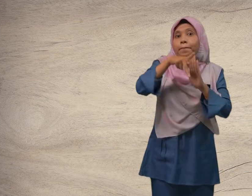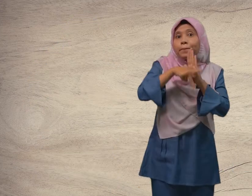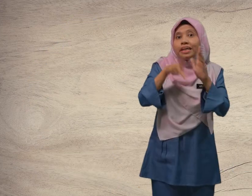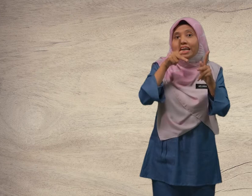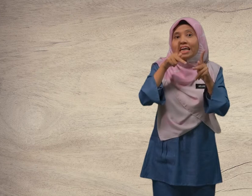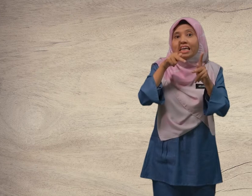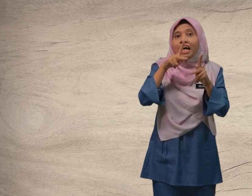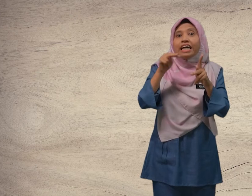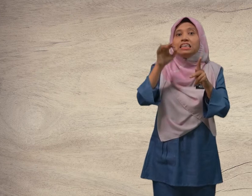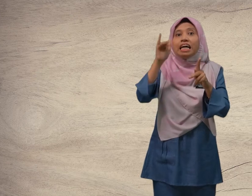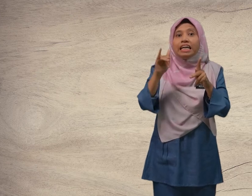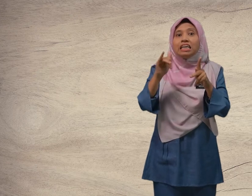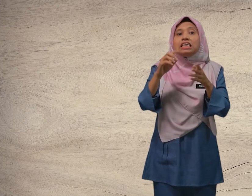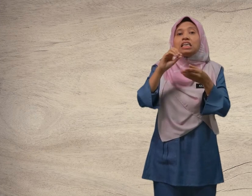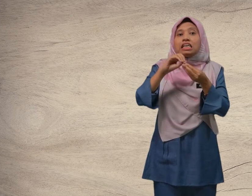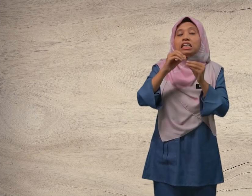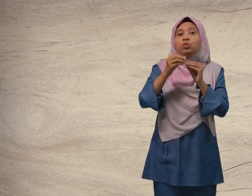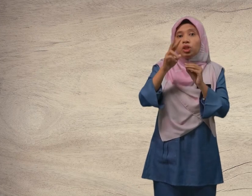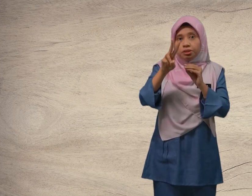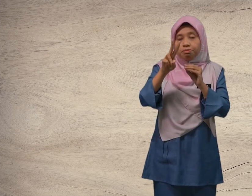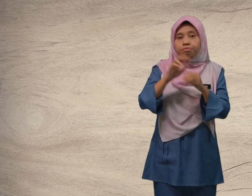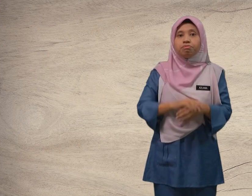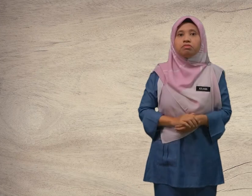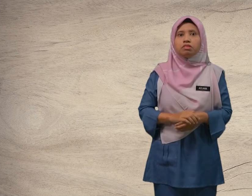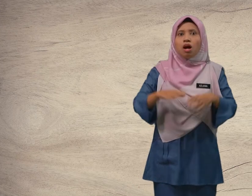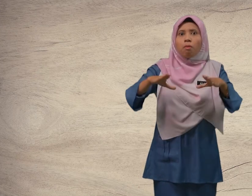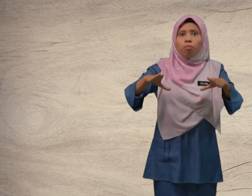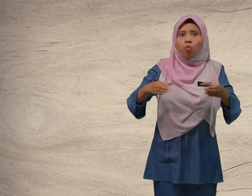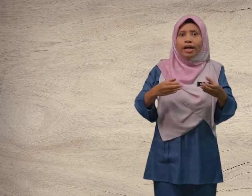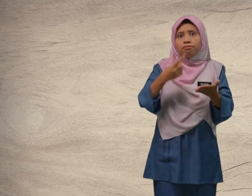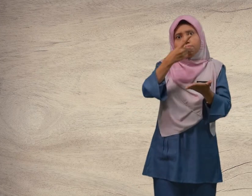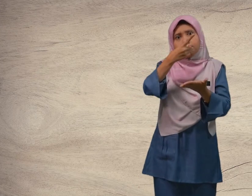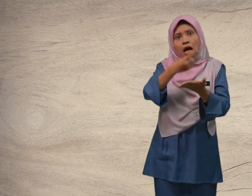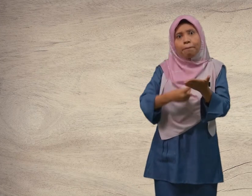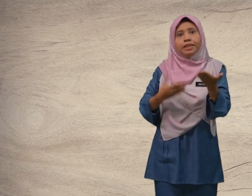Perkataan yang kedua. Buat apa.